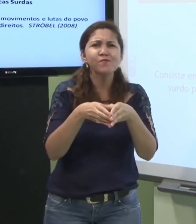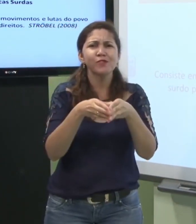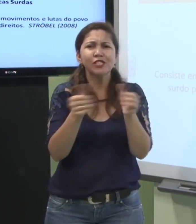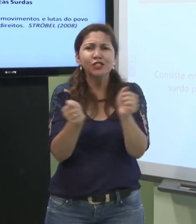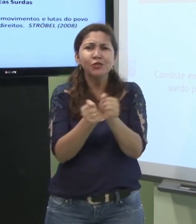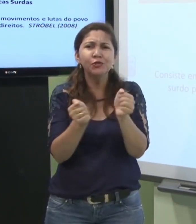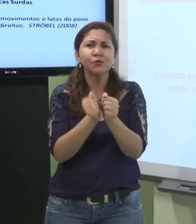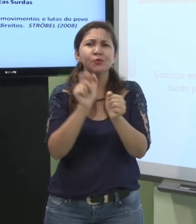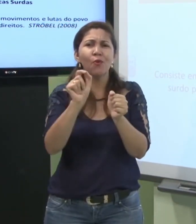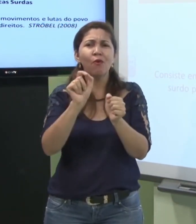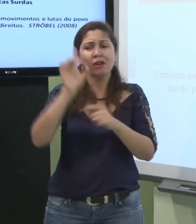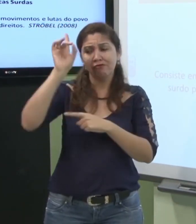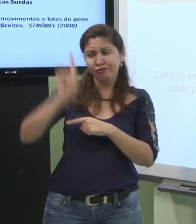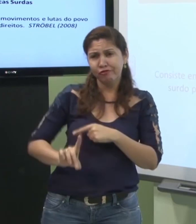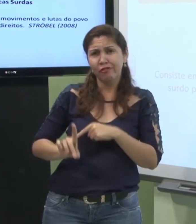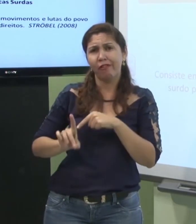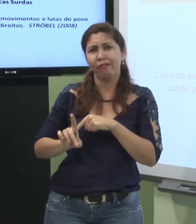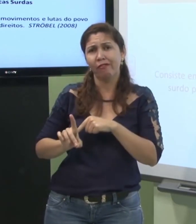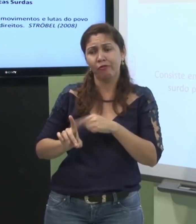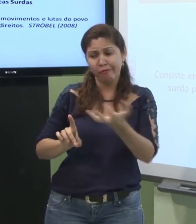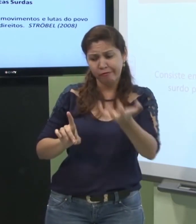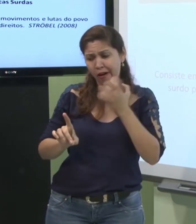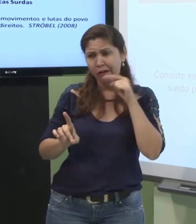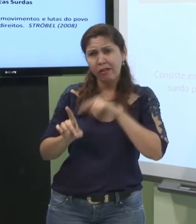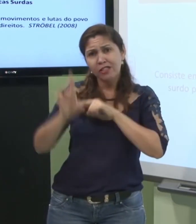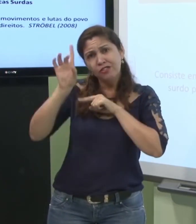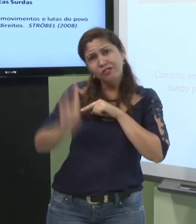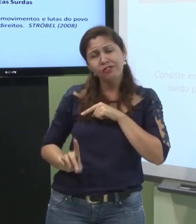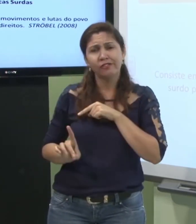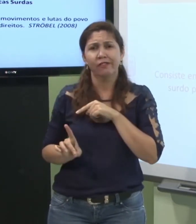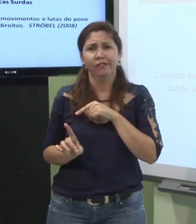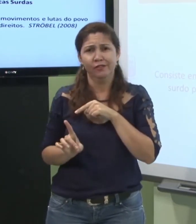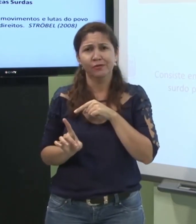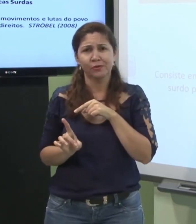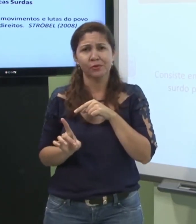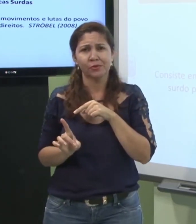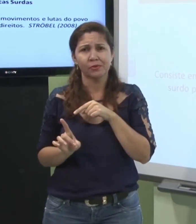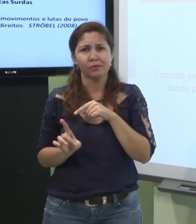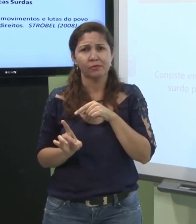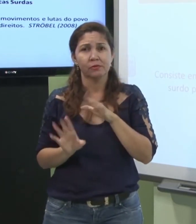consistem em diversos movimentos e lutas do povo surdo pelos seus direitos